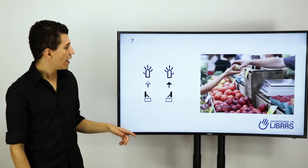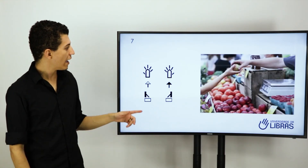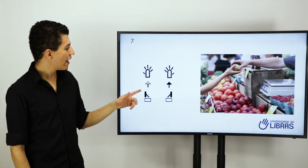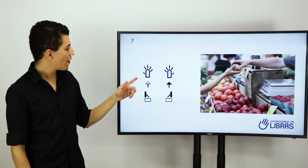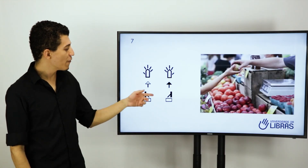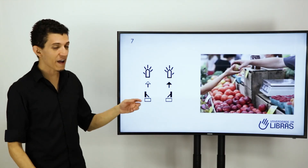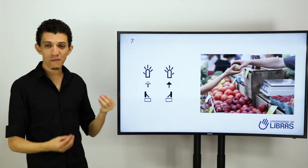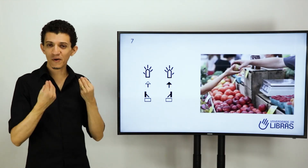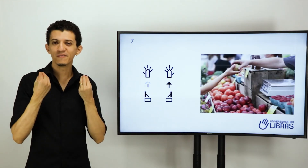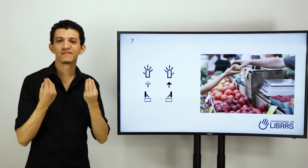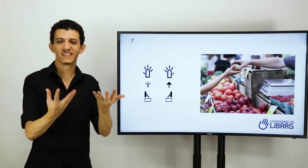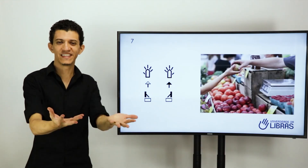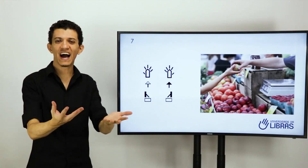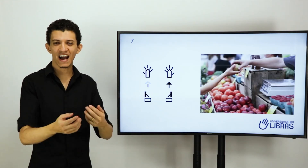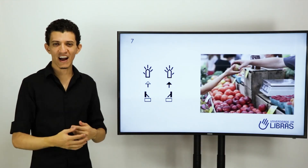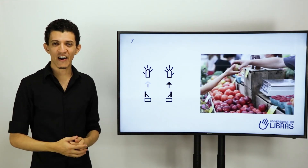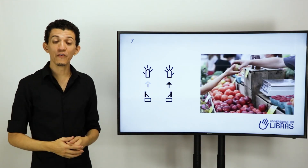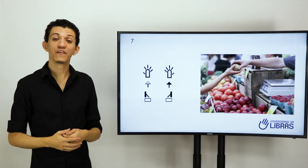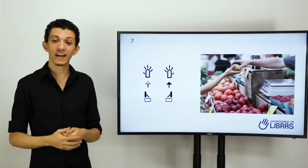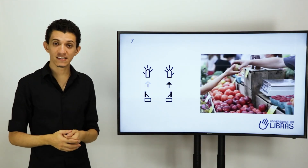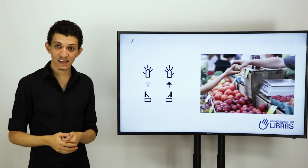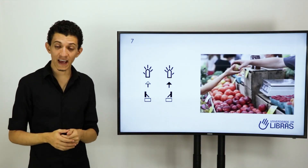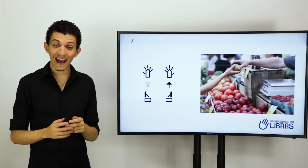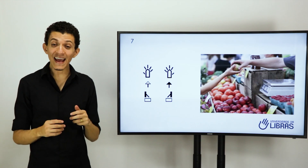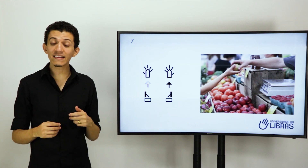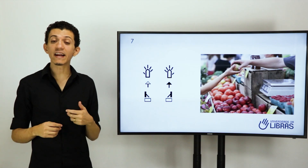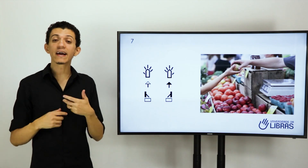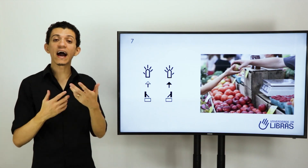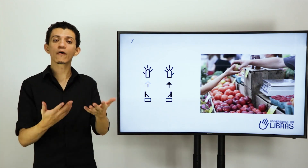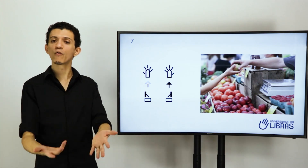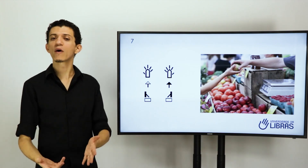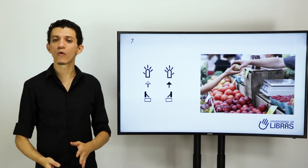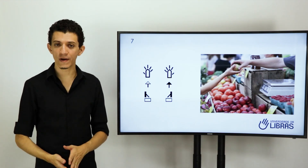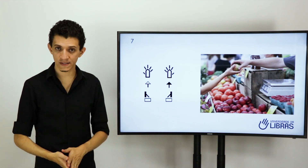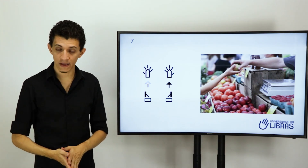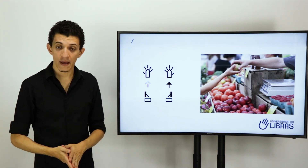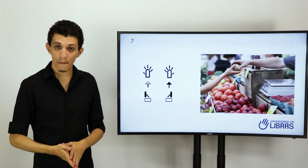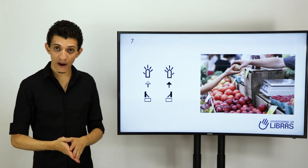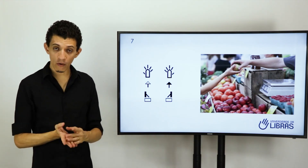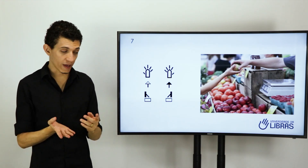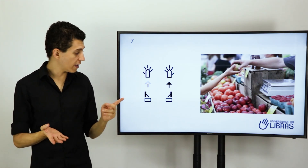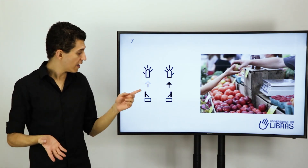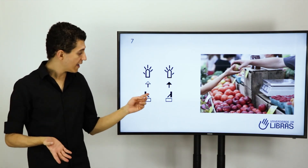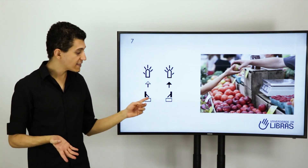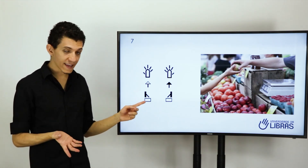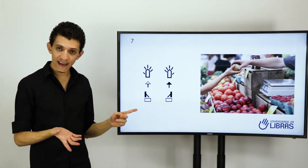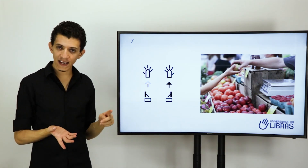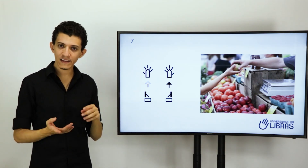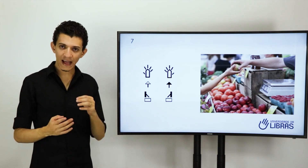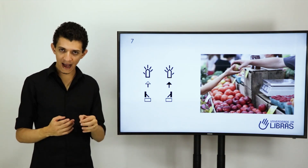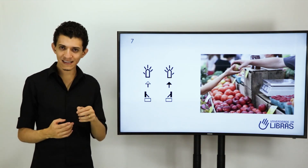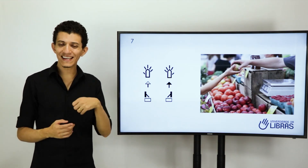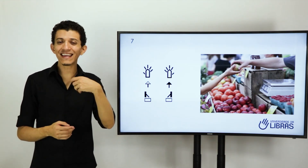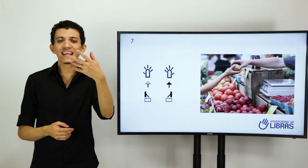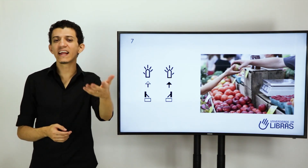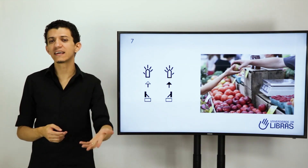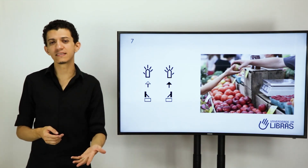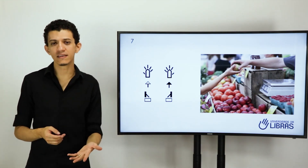O verbo dar, oferecer, entregar alguma coisa para alguém. Isso aqui é aquele dar sem interesse